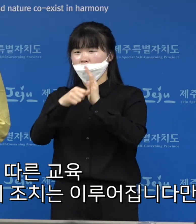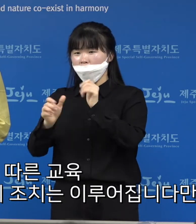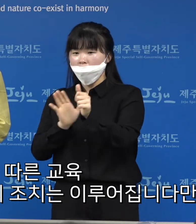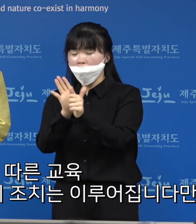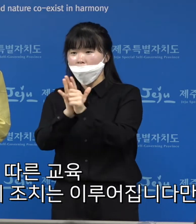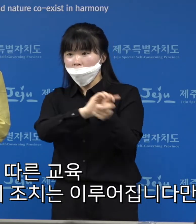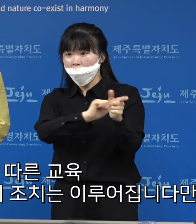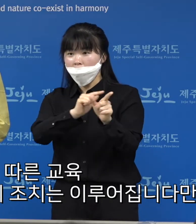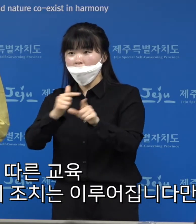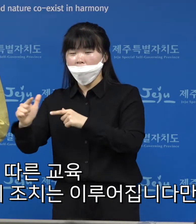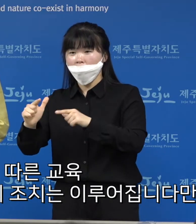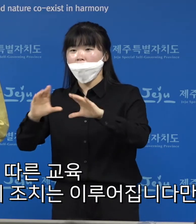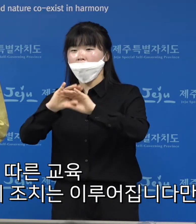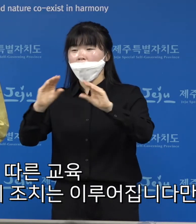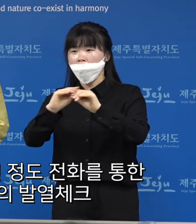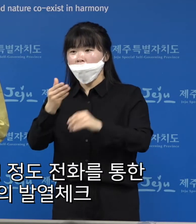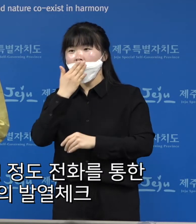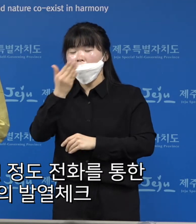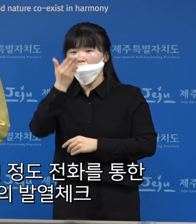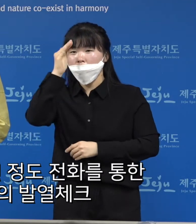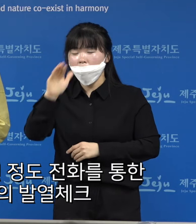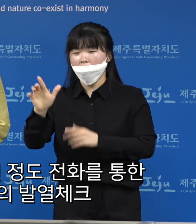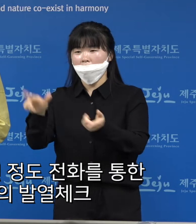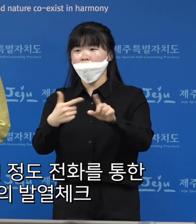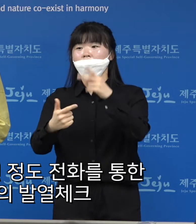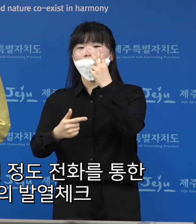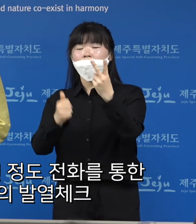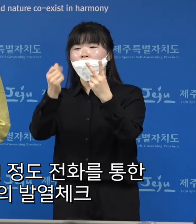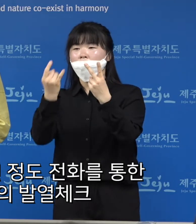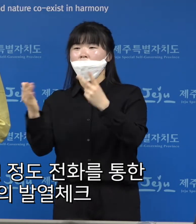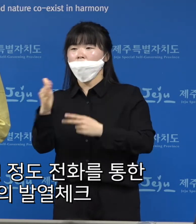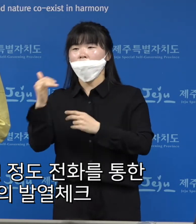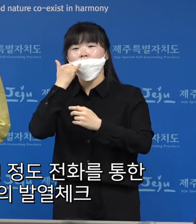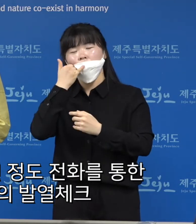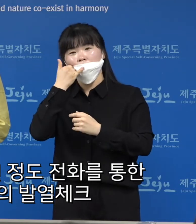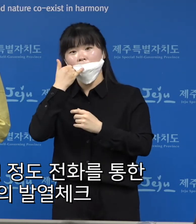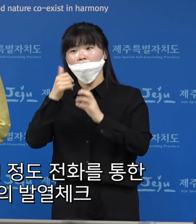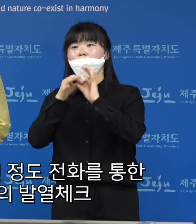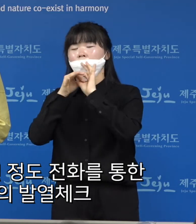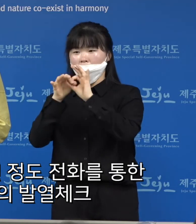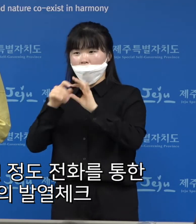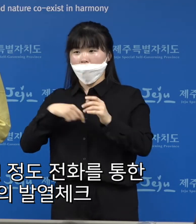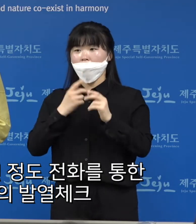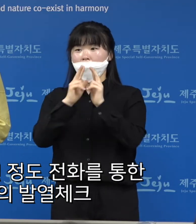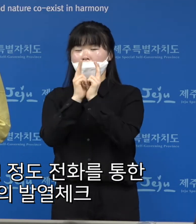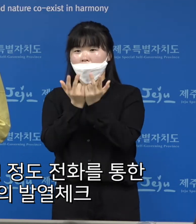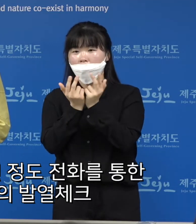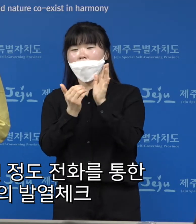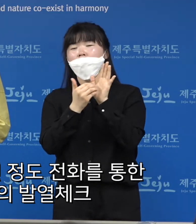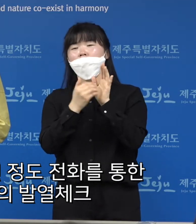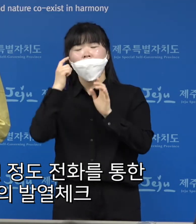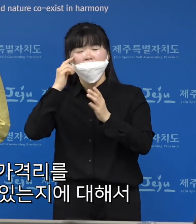등의 조치는 이루어집니다만 하루에 두 번 정도 전화를 통한 본인의 발열